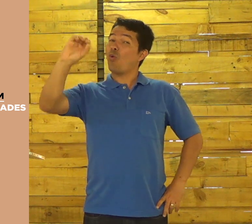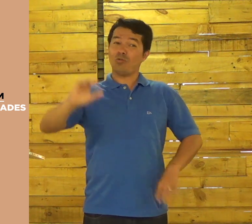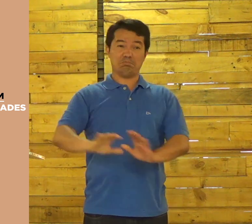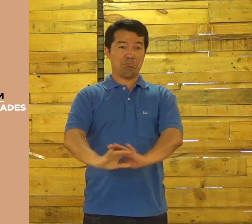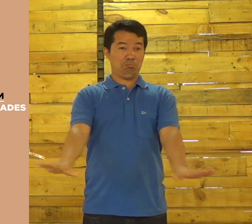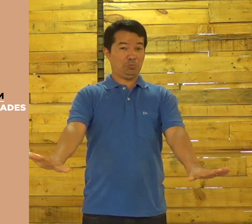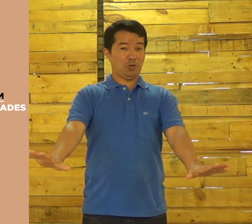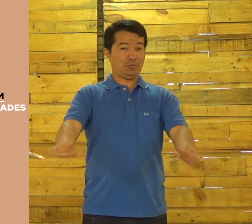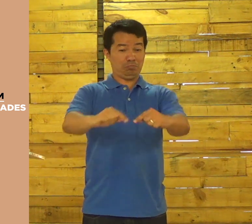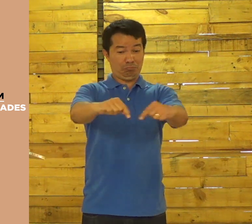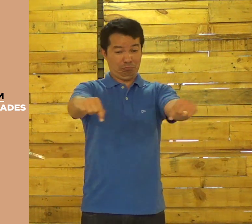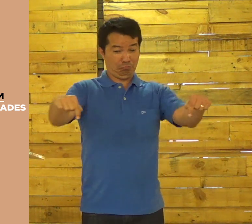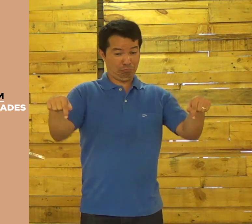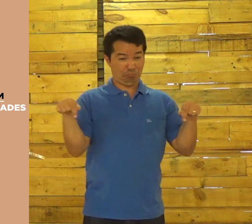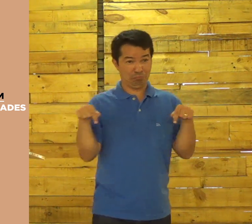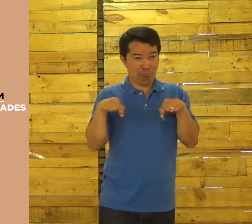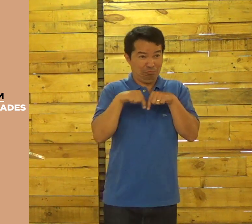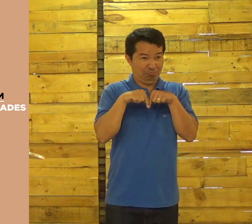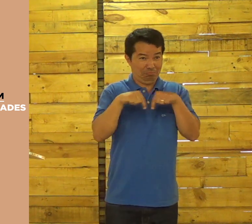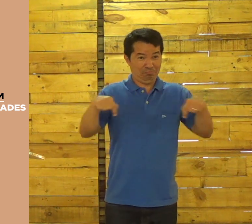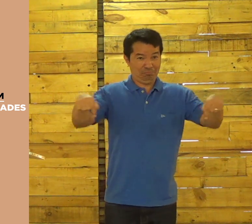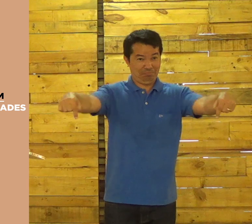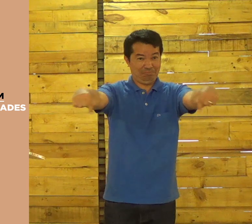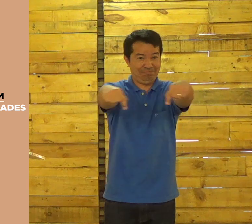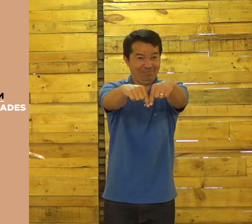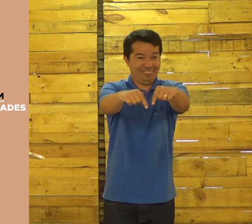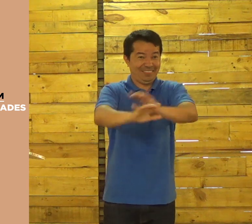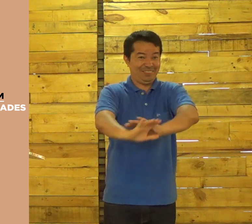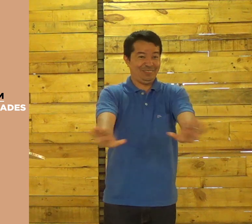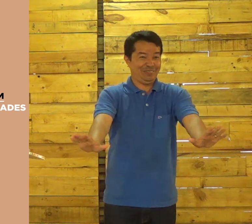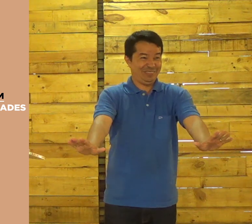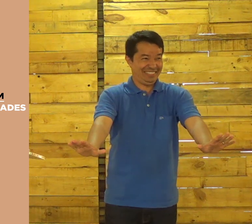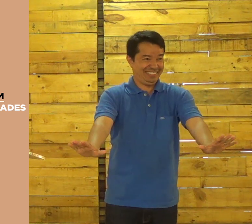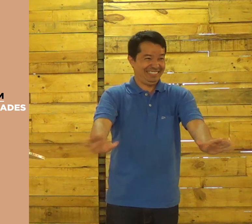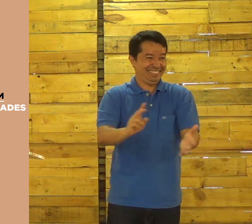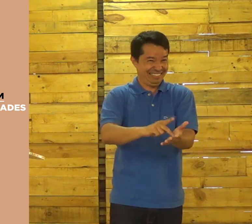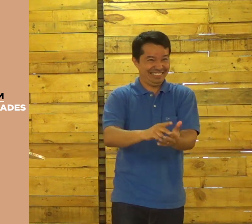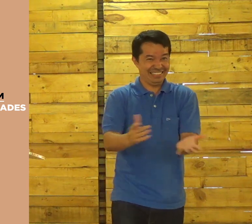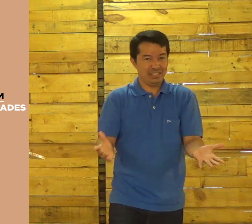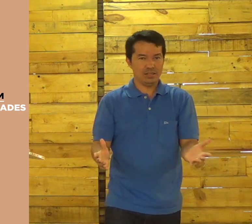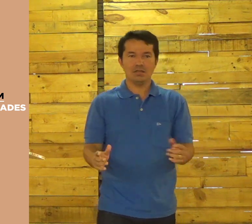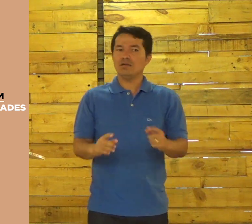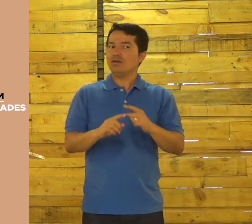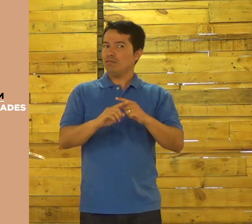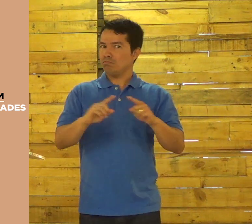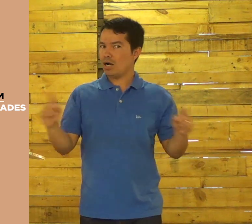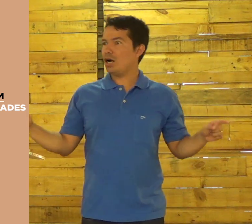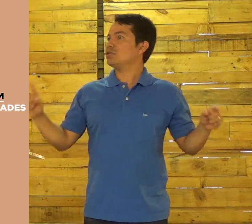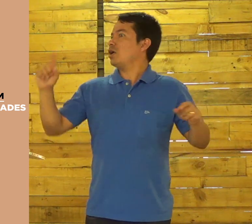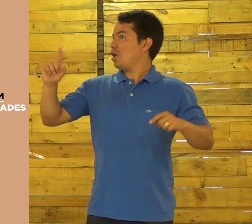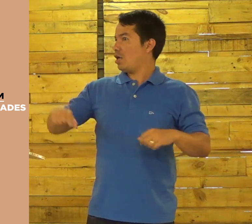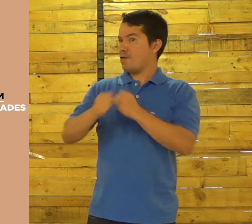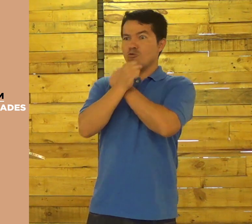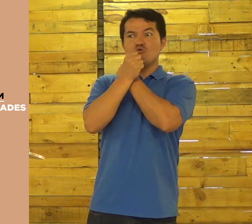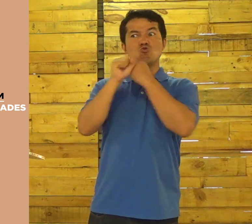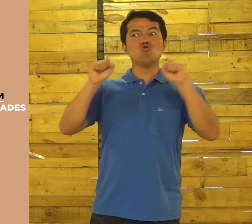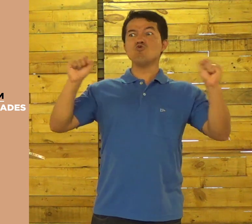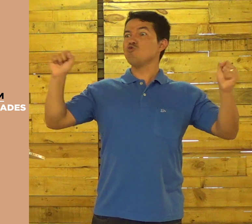Parece um lado, não é? Parece um lado. Aham. Porque ele está ali, o diálogo de